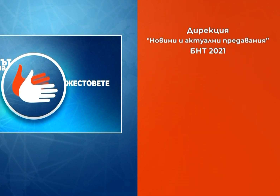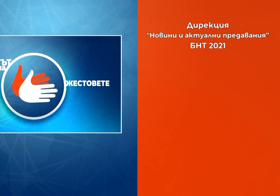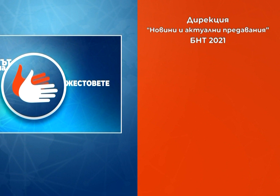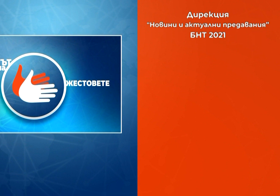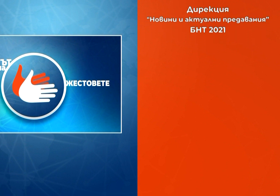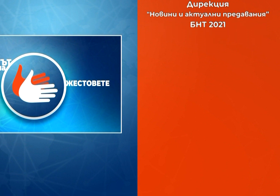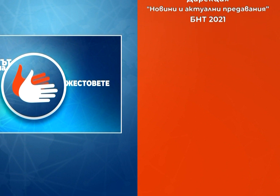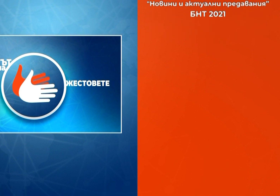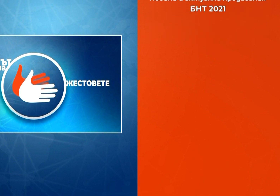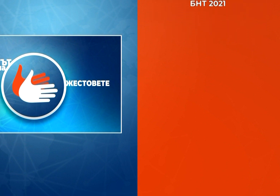Субтитры подогнал «Симон»